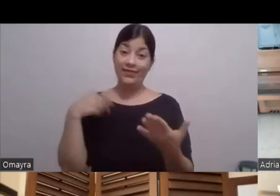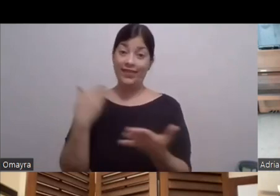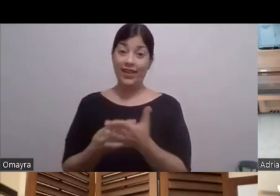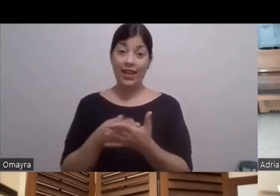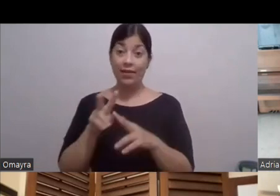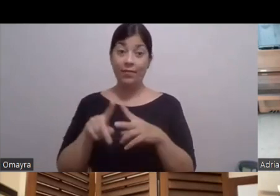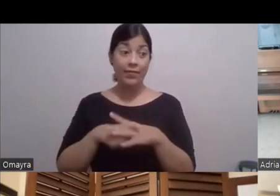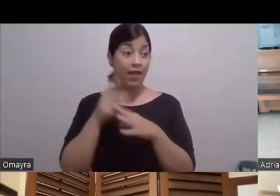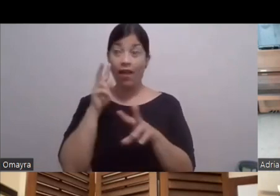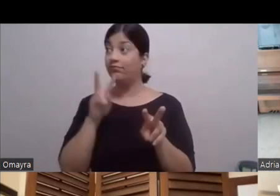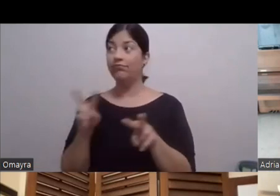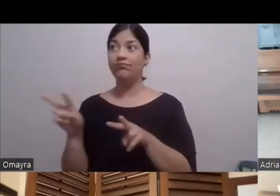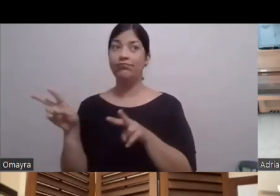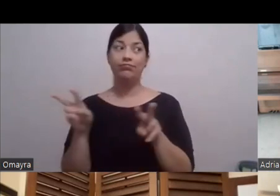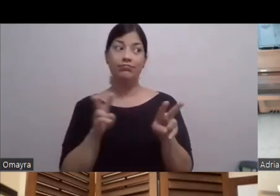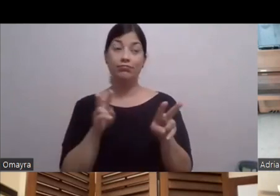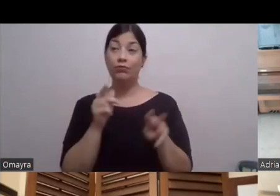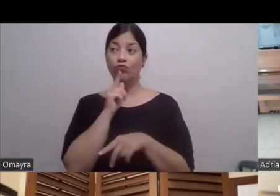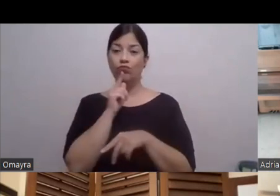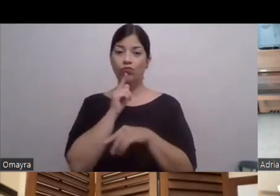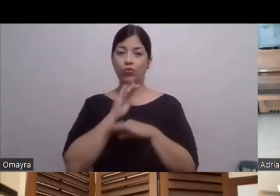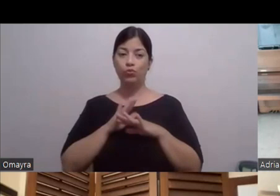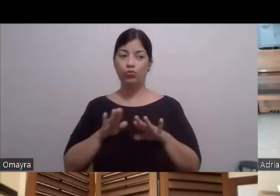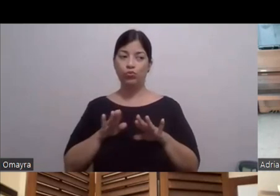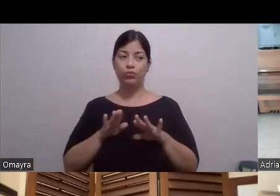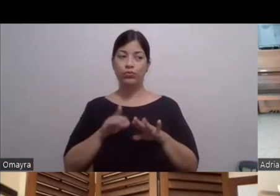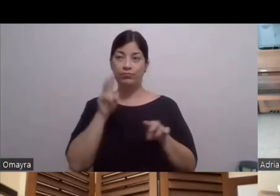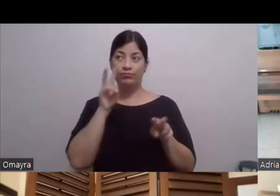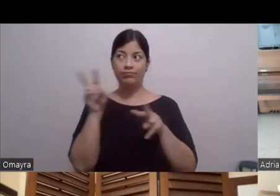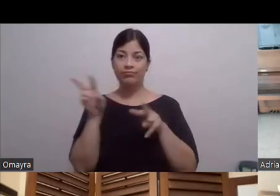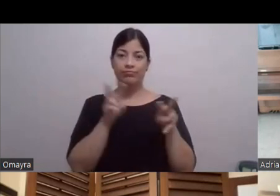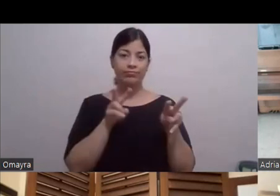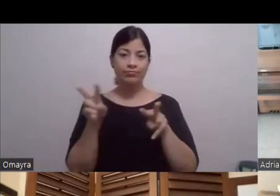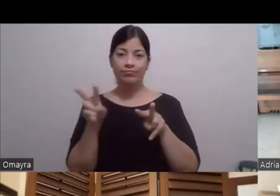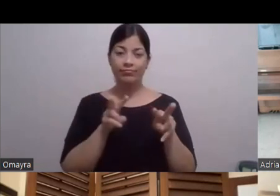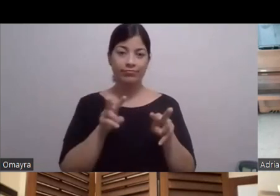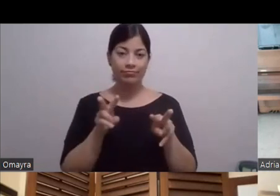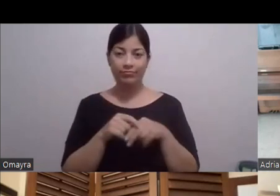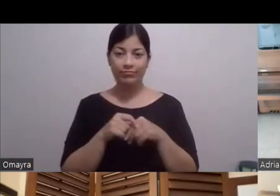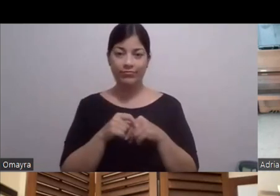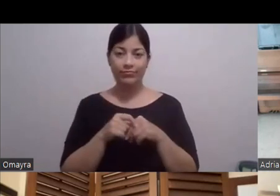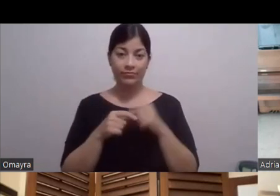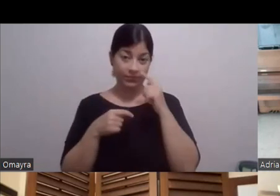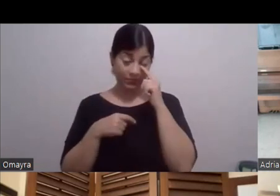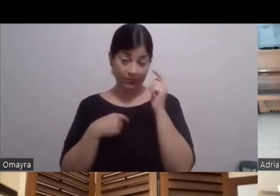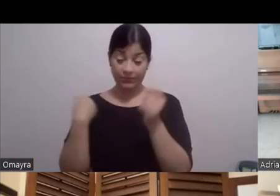ver Dicen que calladito Calladito No se ve más bonito Uno Sí Uno llega Y empieza a estudiar Ok